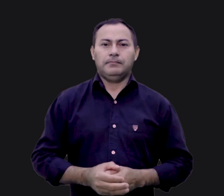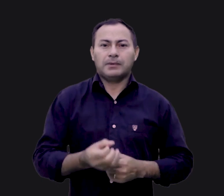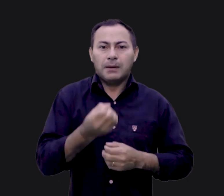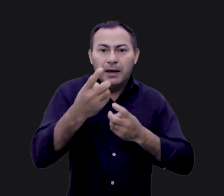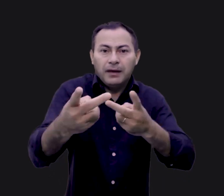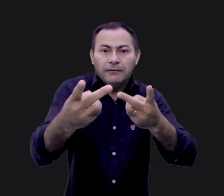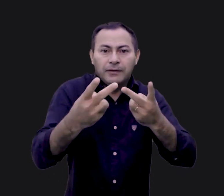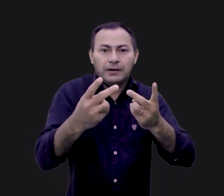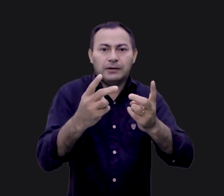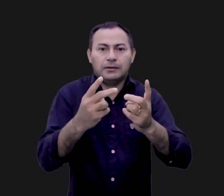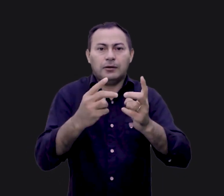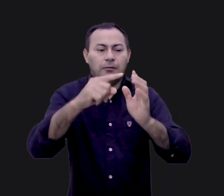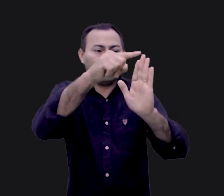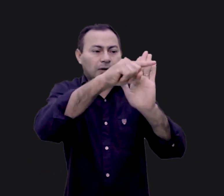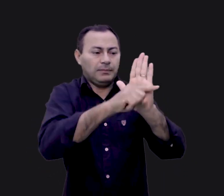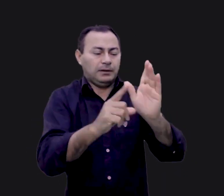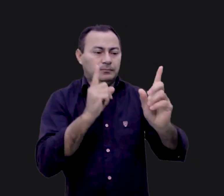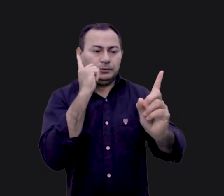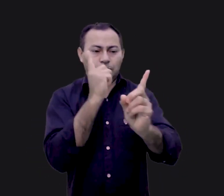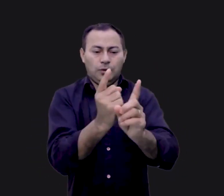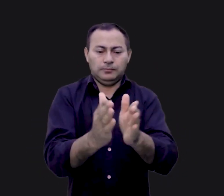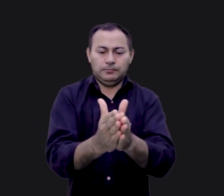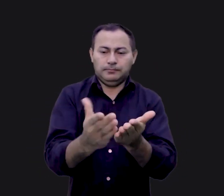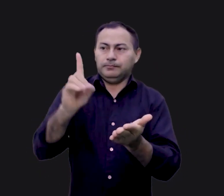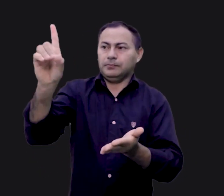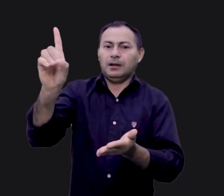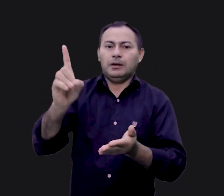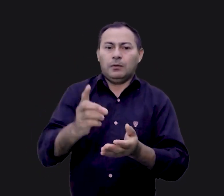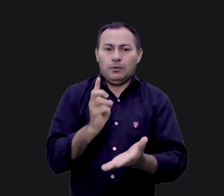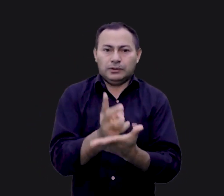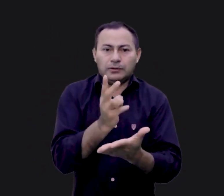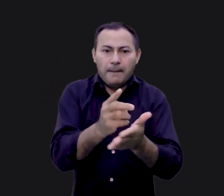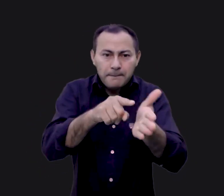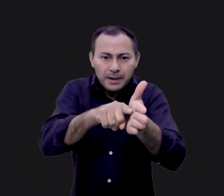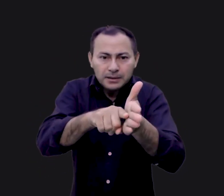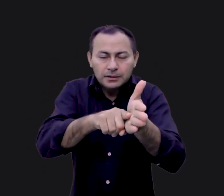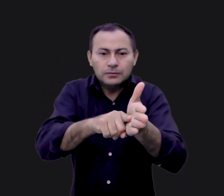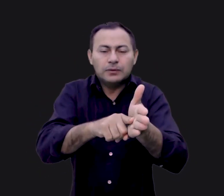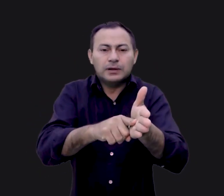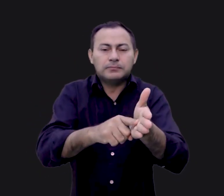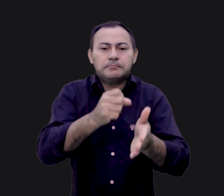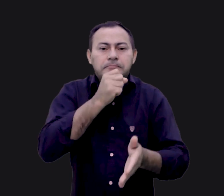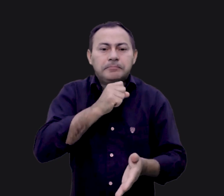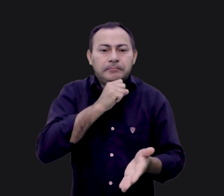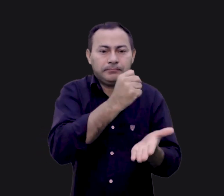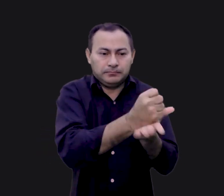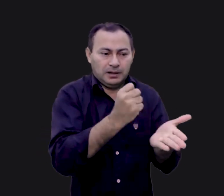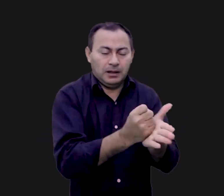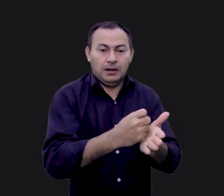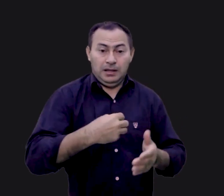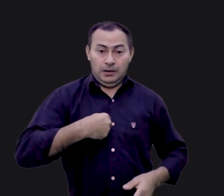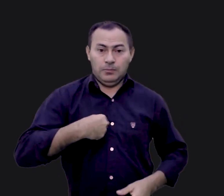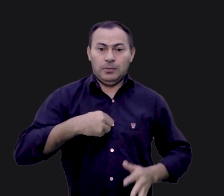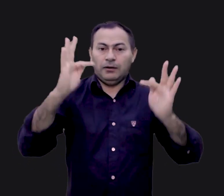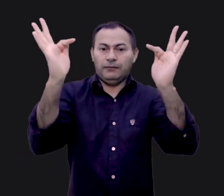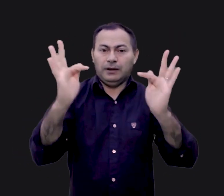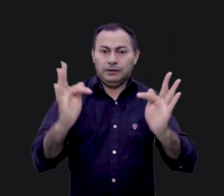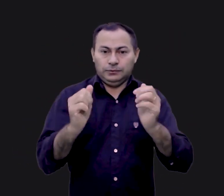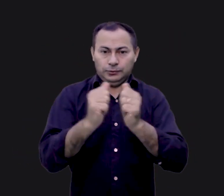Bem-vindo ao programa Encontro com uma Palavra. Continuamos a nossa pesquisa no Antigo Testamento. E eu sou muito feliz que você esteja